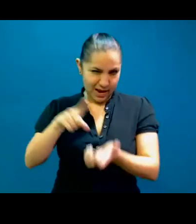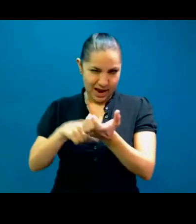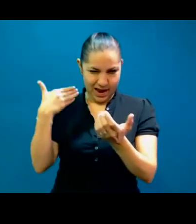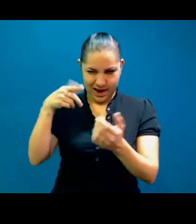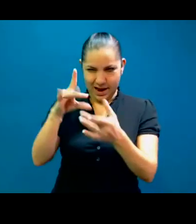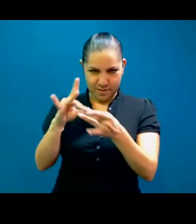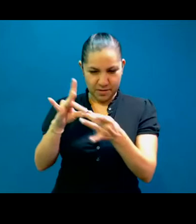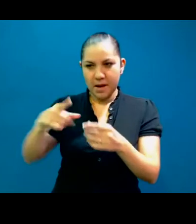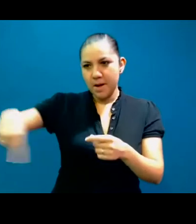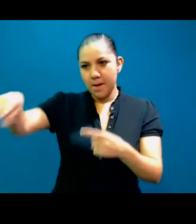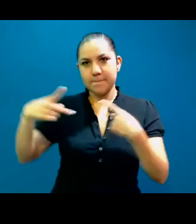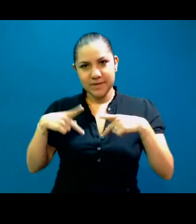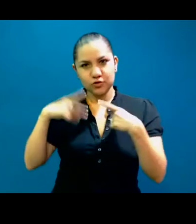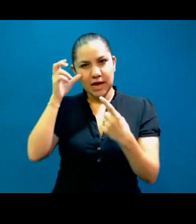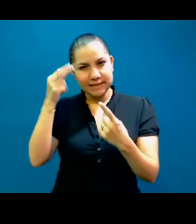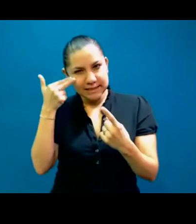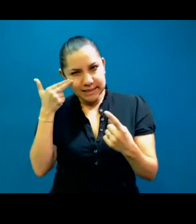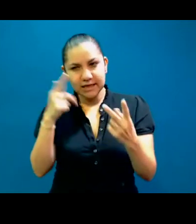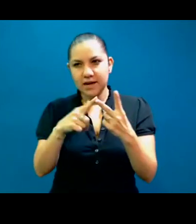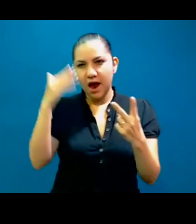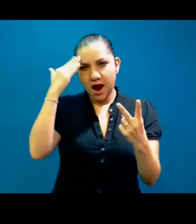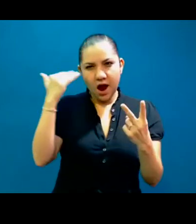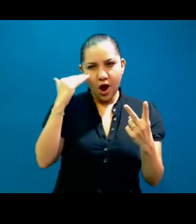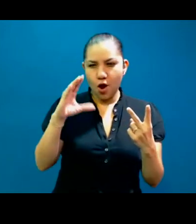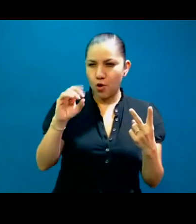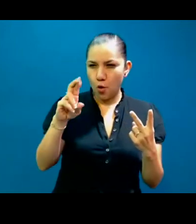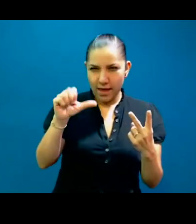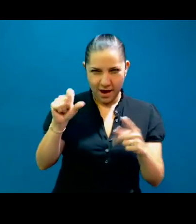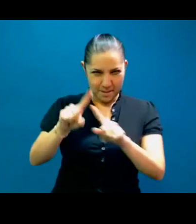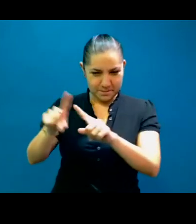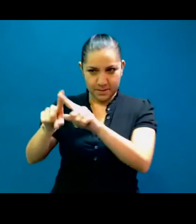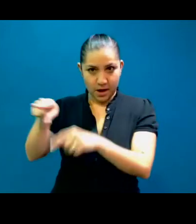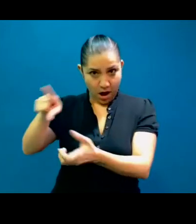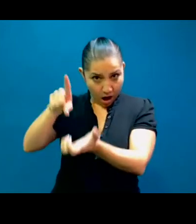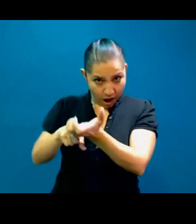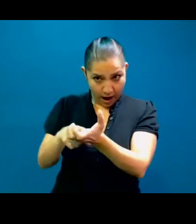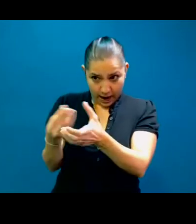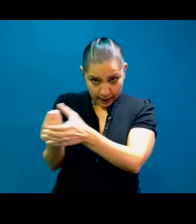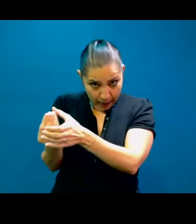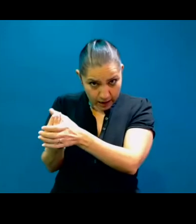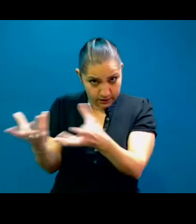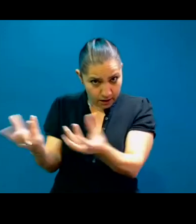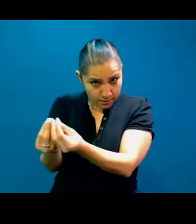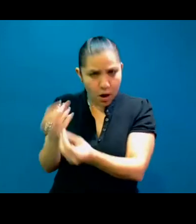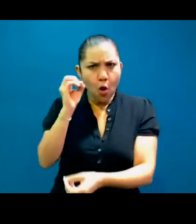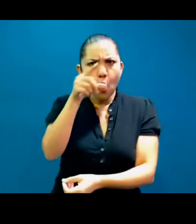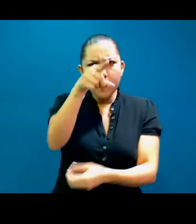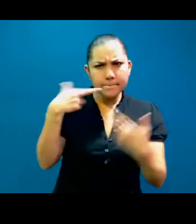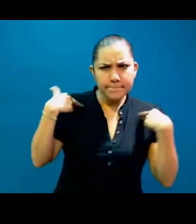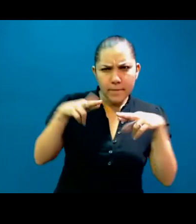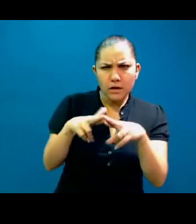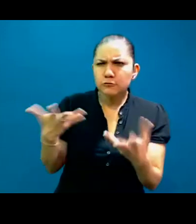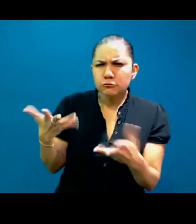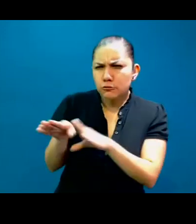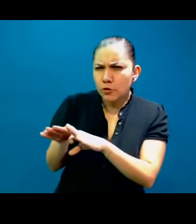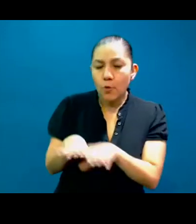china, ¿es en el salón de clases, ahí junto al maestro, o es nada más para reuniones? Bueno, este, cuando hablamos de las escuelas bilingües, las